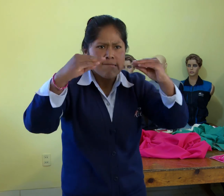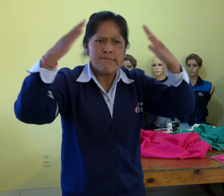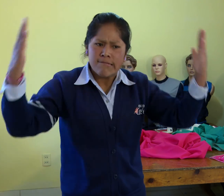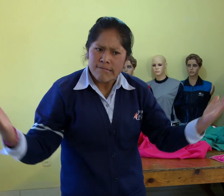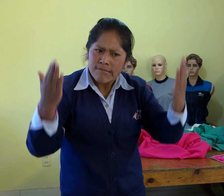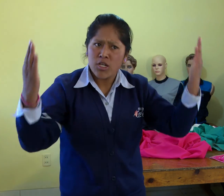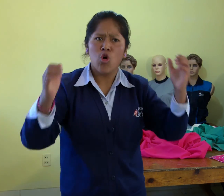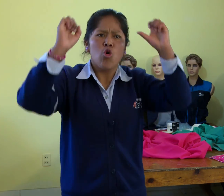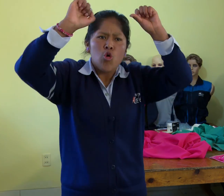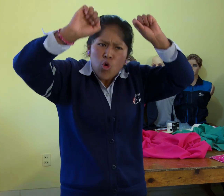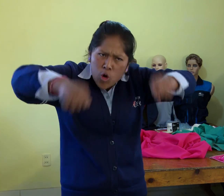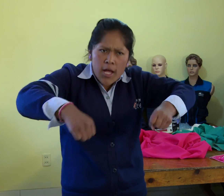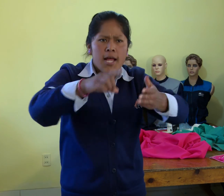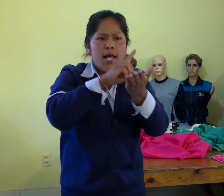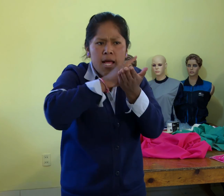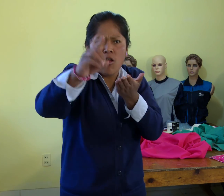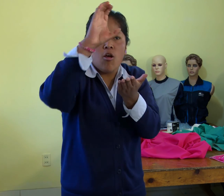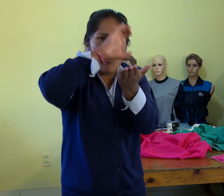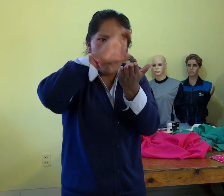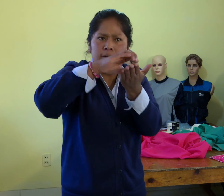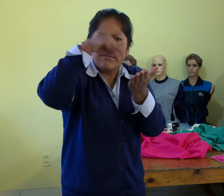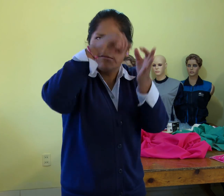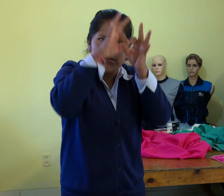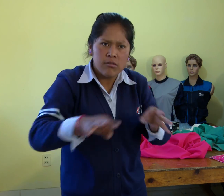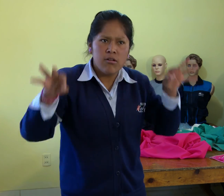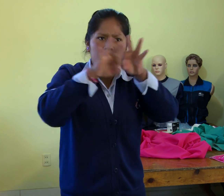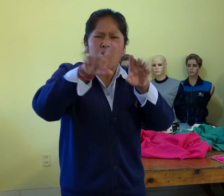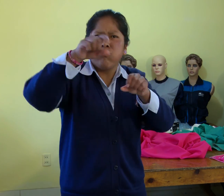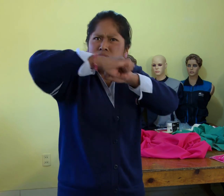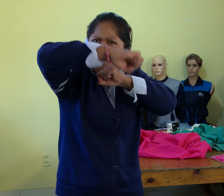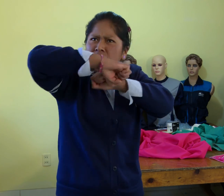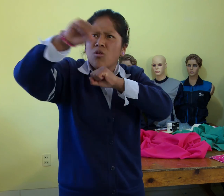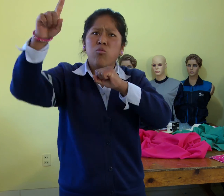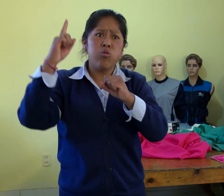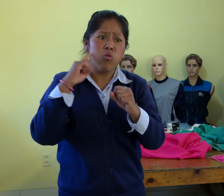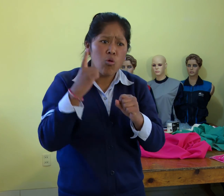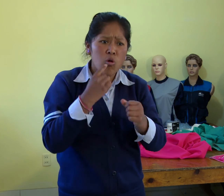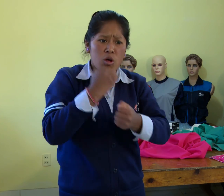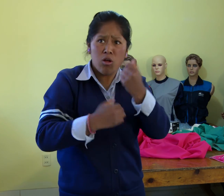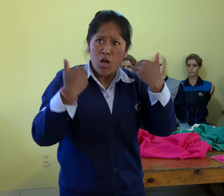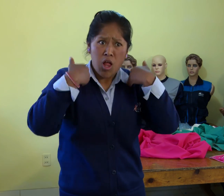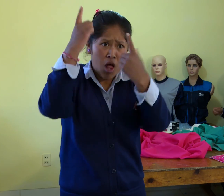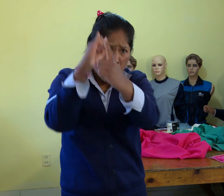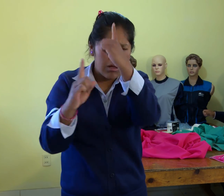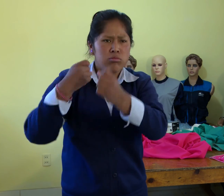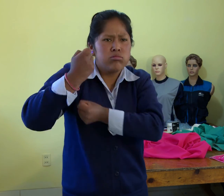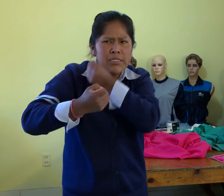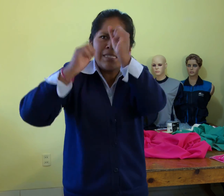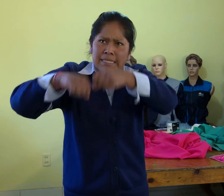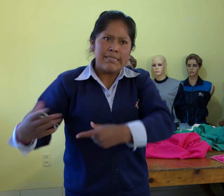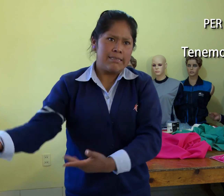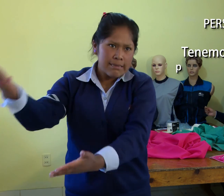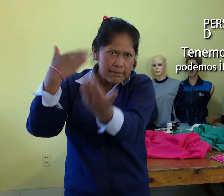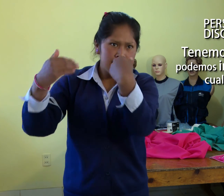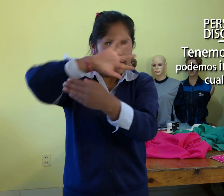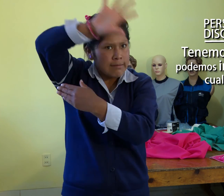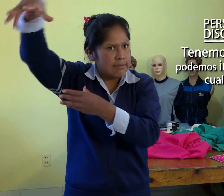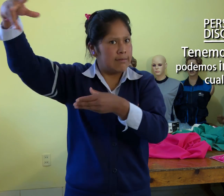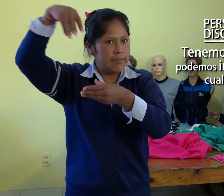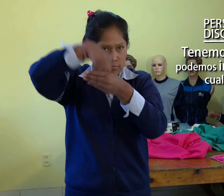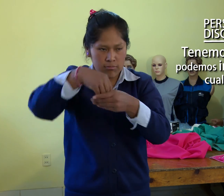tener esa igualdad de estudio, podemos tener ese derecho y de también publicar que tenemos